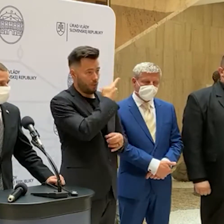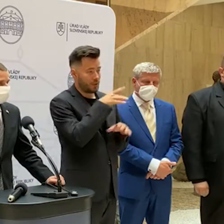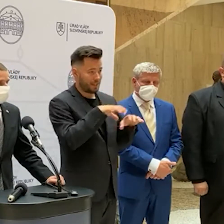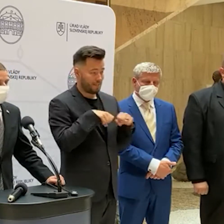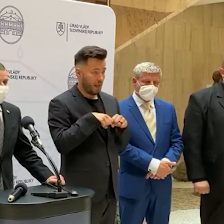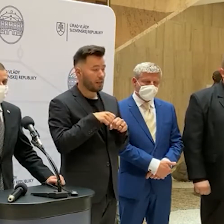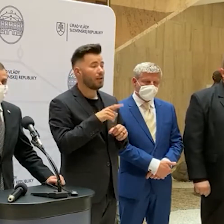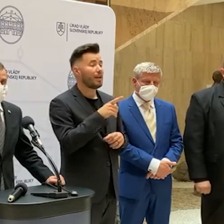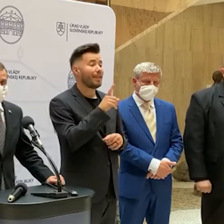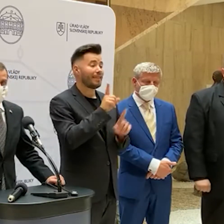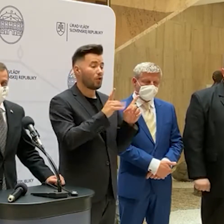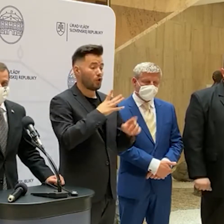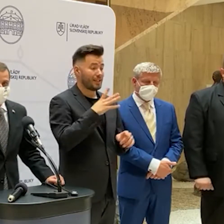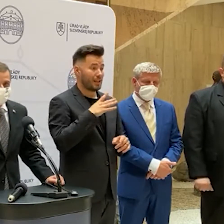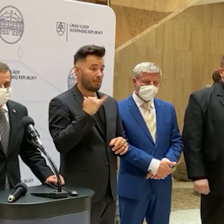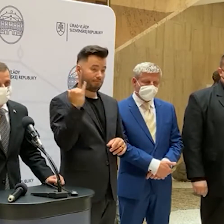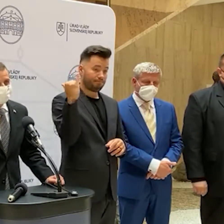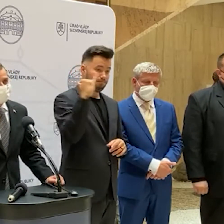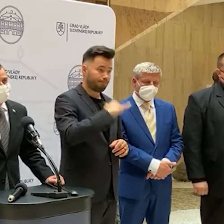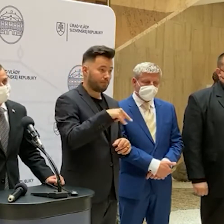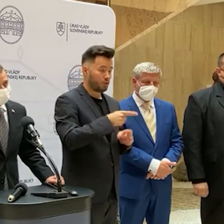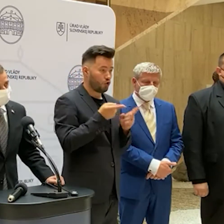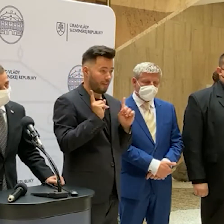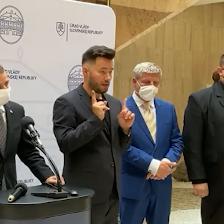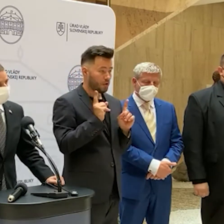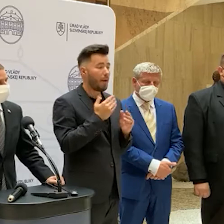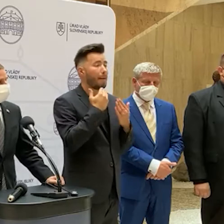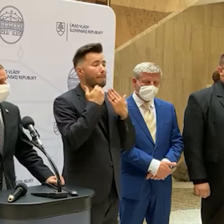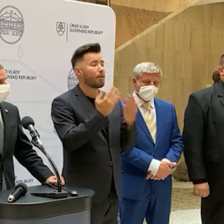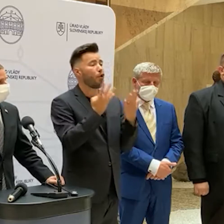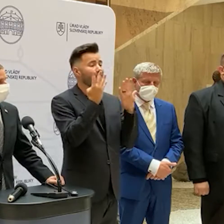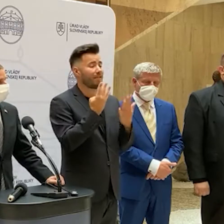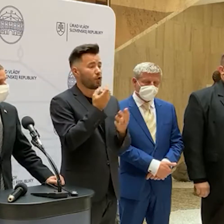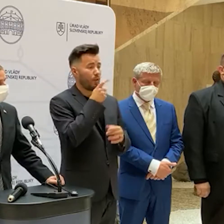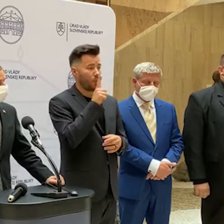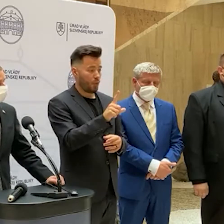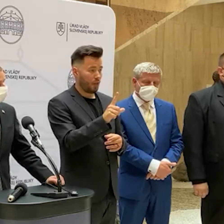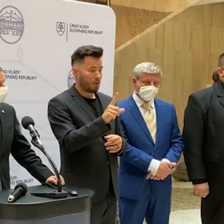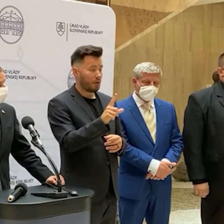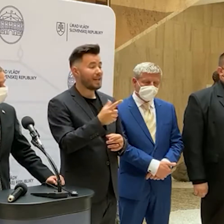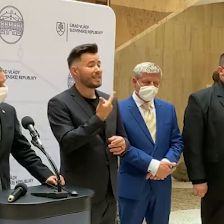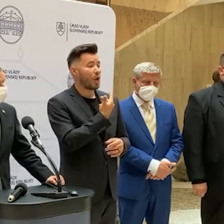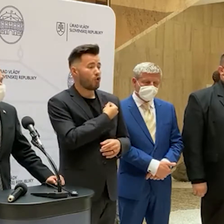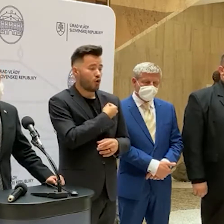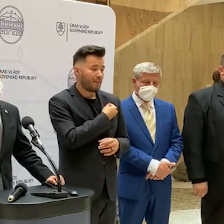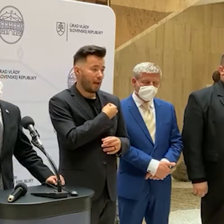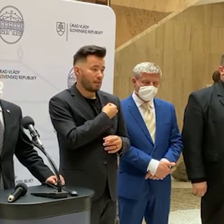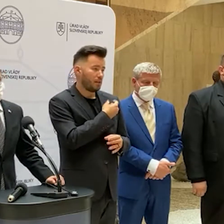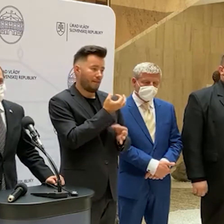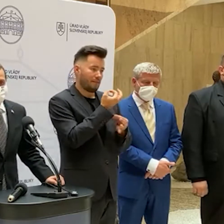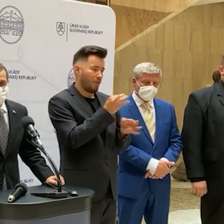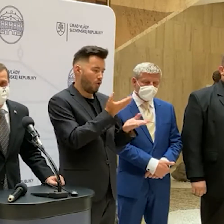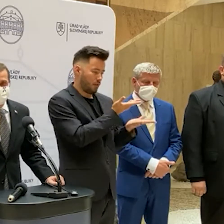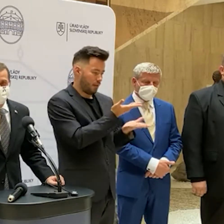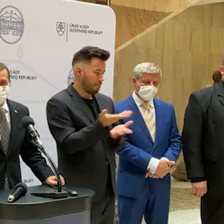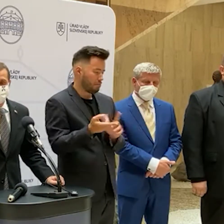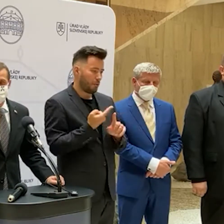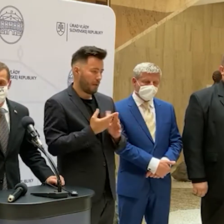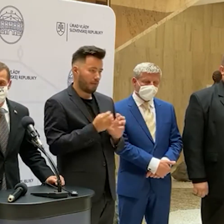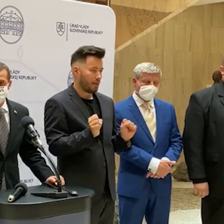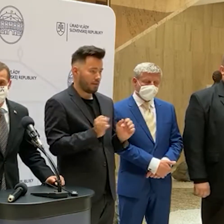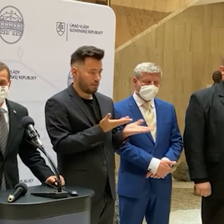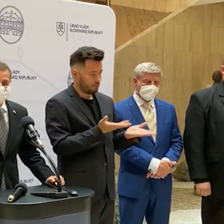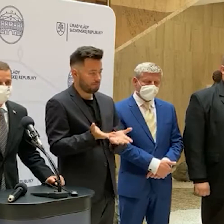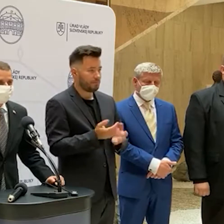chce pricestovať na Slovensko, tak po 9. júlii zaočkovaní môžu pricestovať bez akýchkoľvek ďalších podmienok. Nezaočkovaní sa